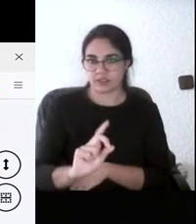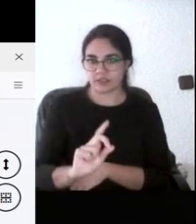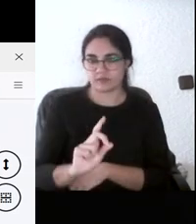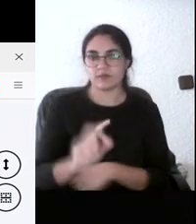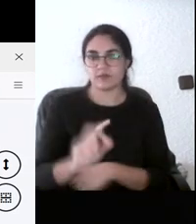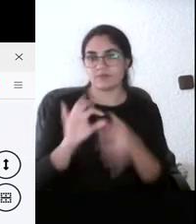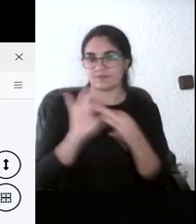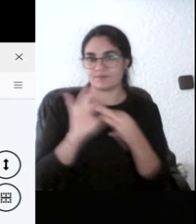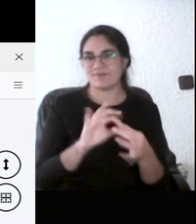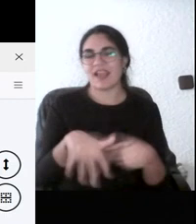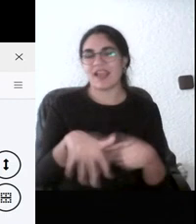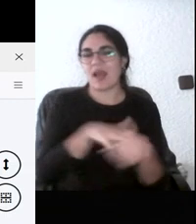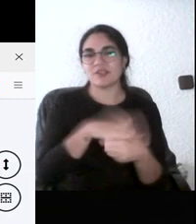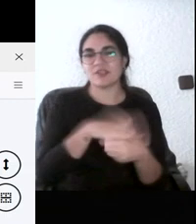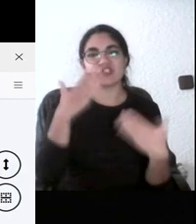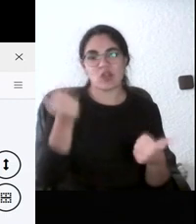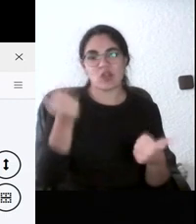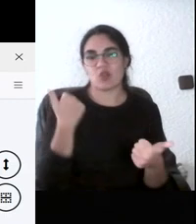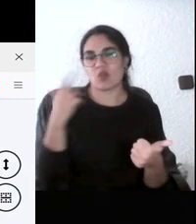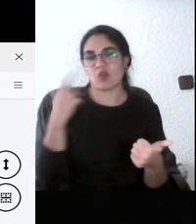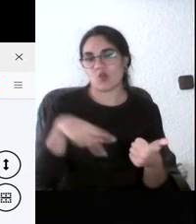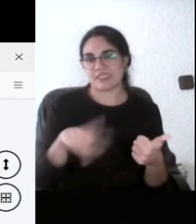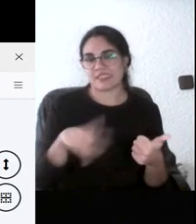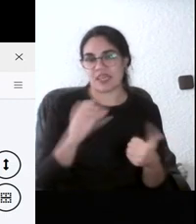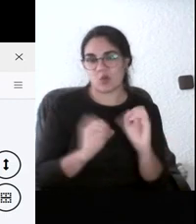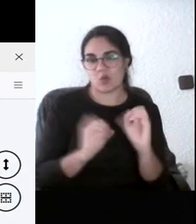y quería saber su opinión